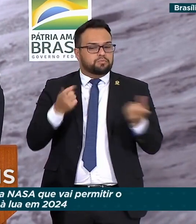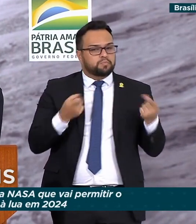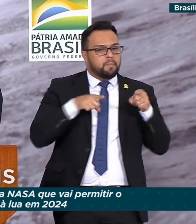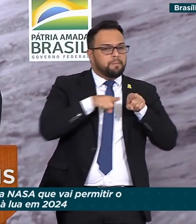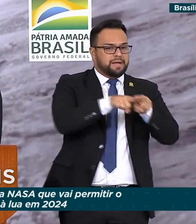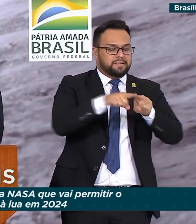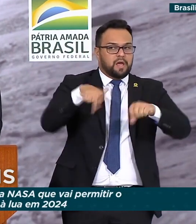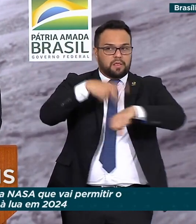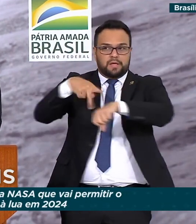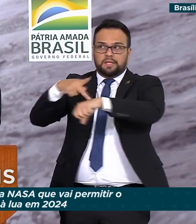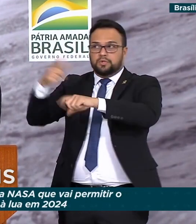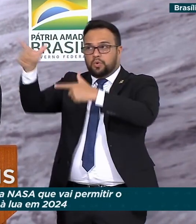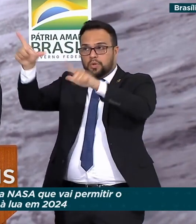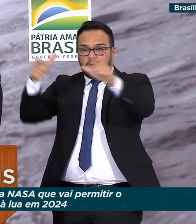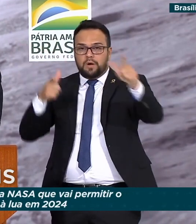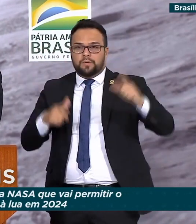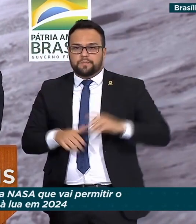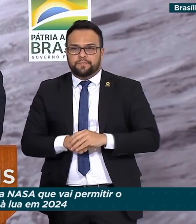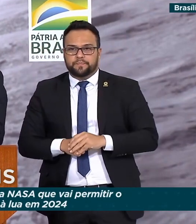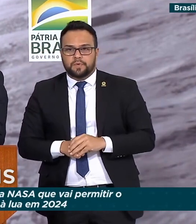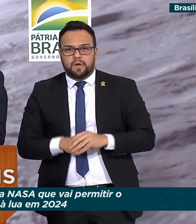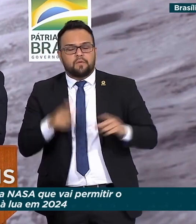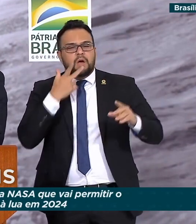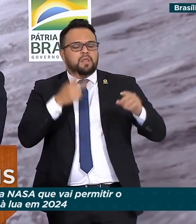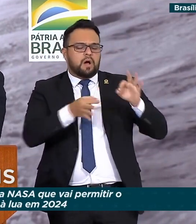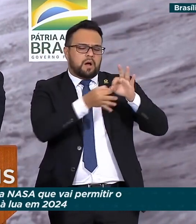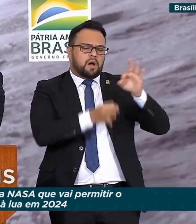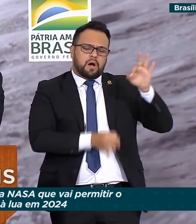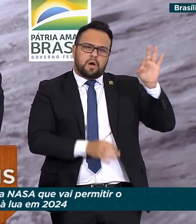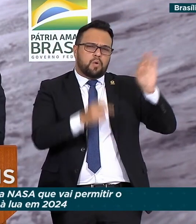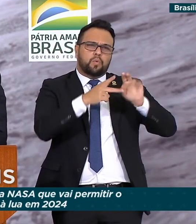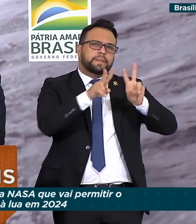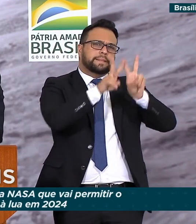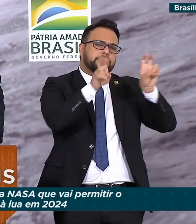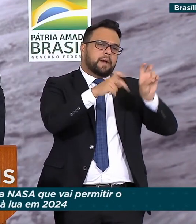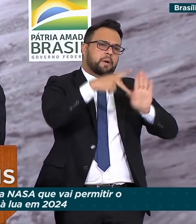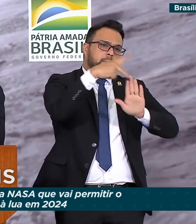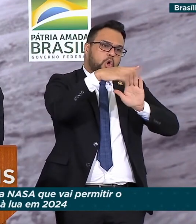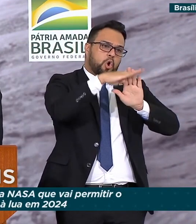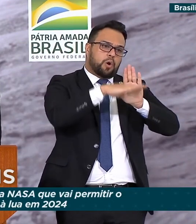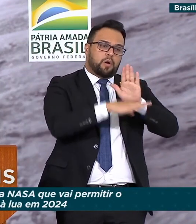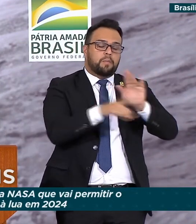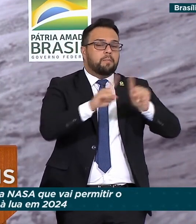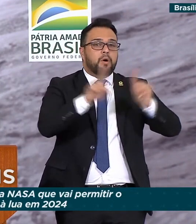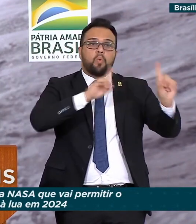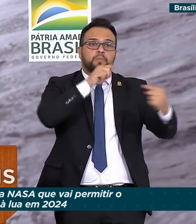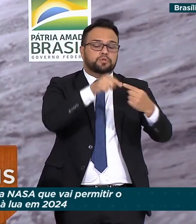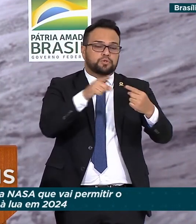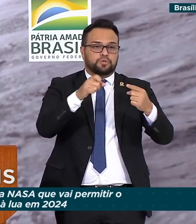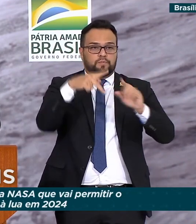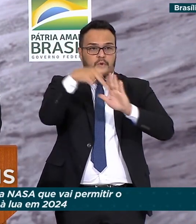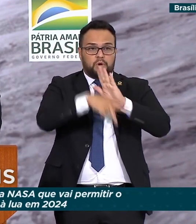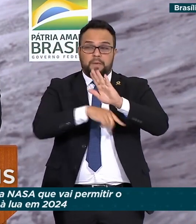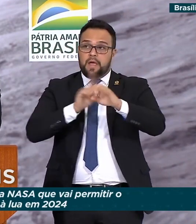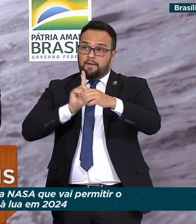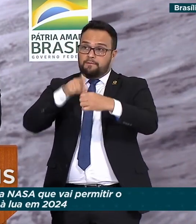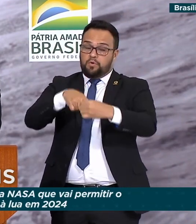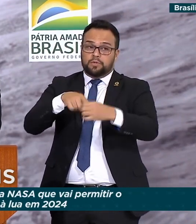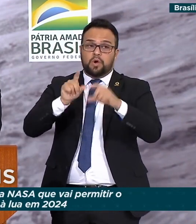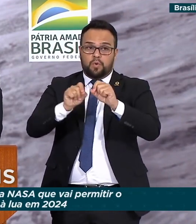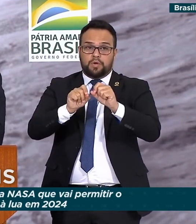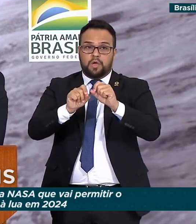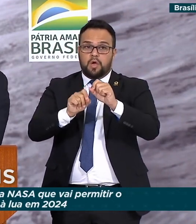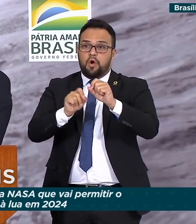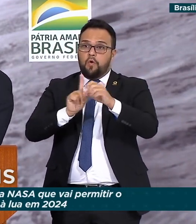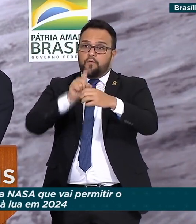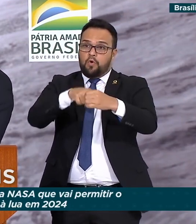internacionais. Não falarei muito sobre o programa, muito já foi dito aqui sobre ele. O objetivo do programa é retomar viagens